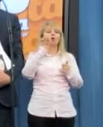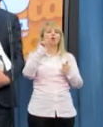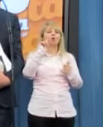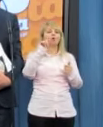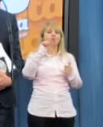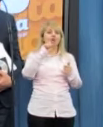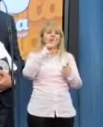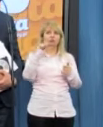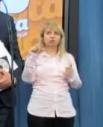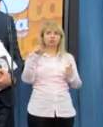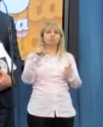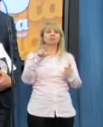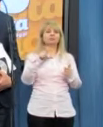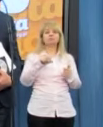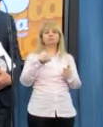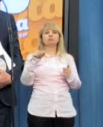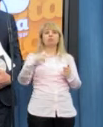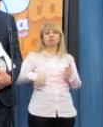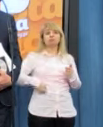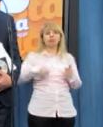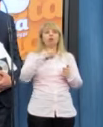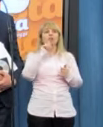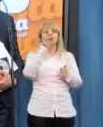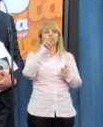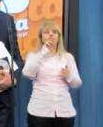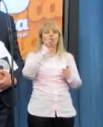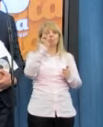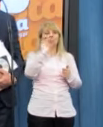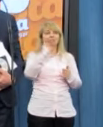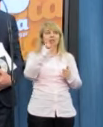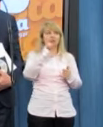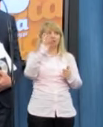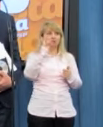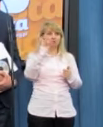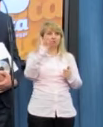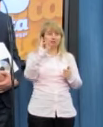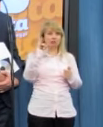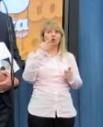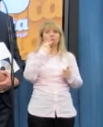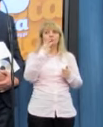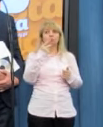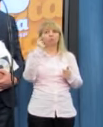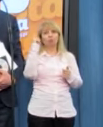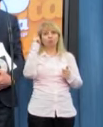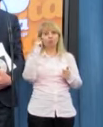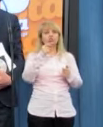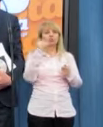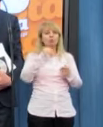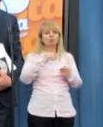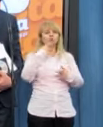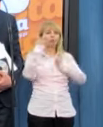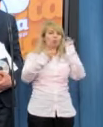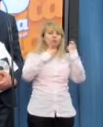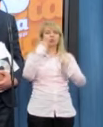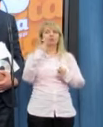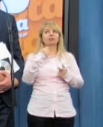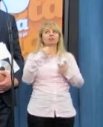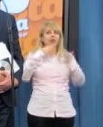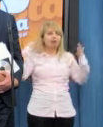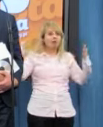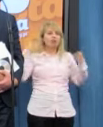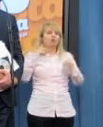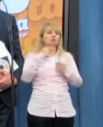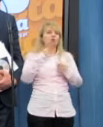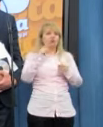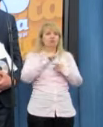Przewodniczący Rosati uważa, że musi się odbyć 5901 głosowań, to informuje, że są w